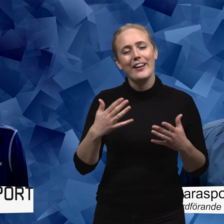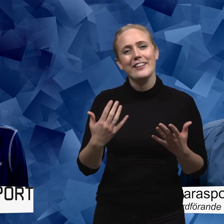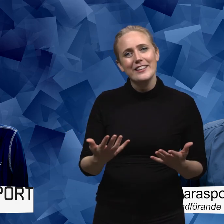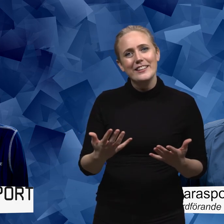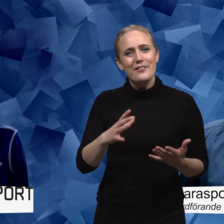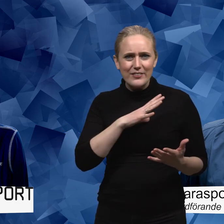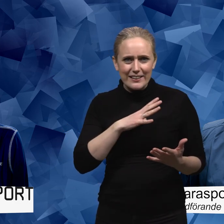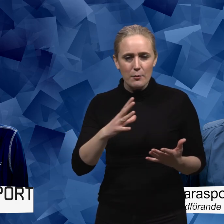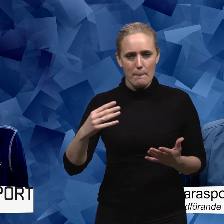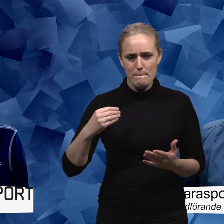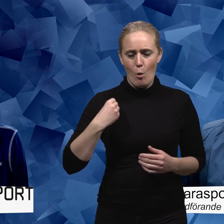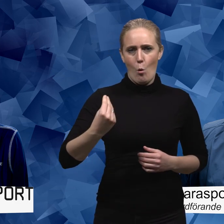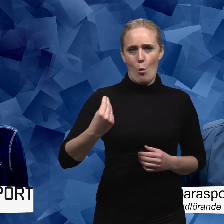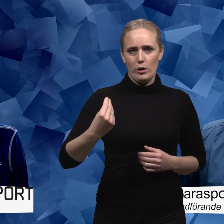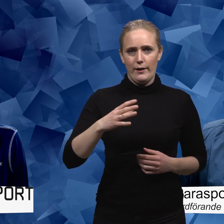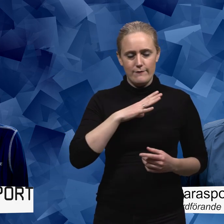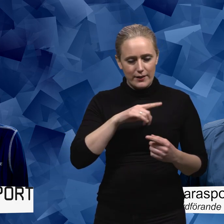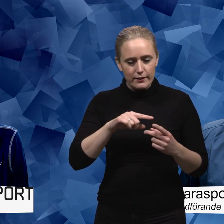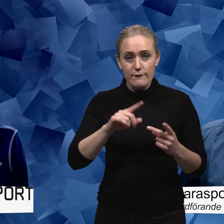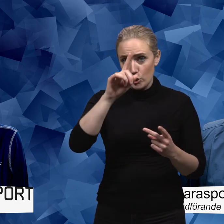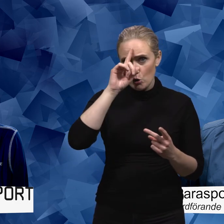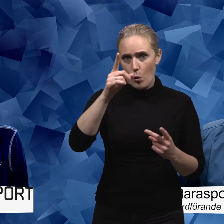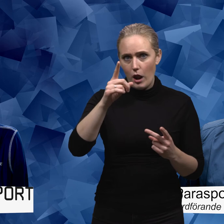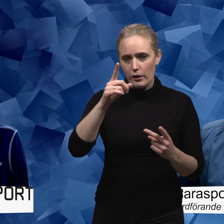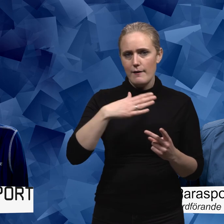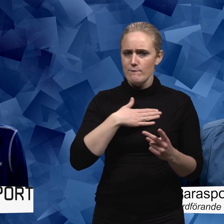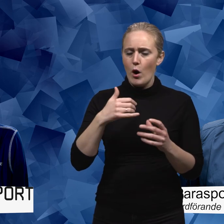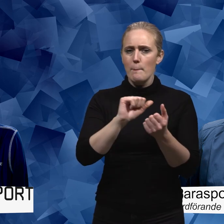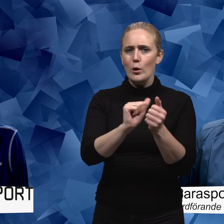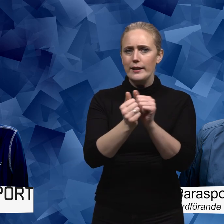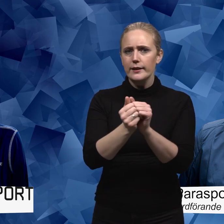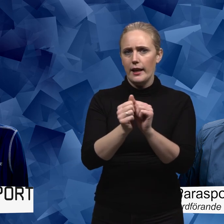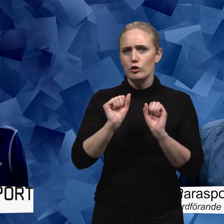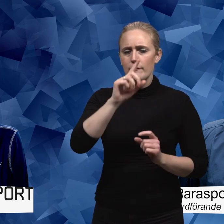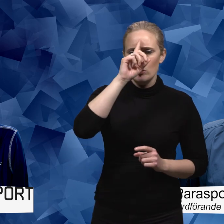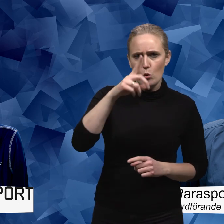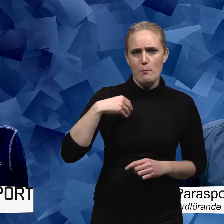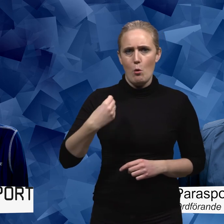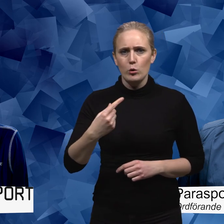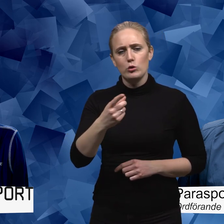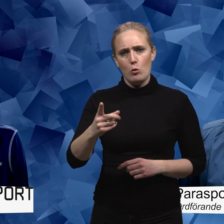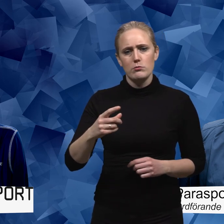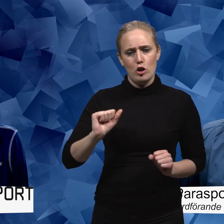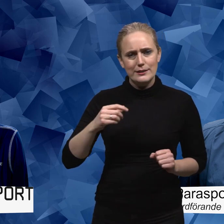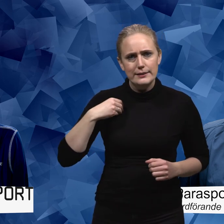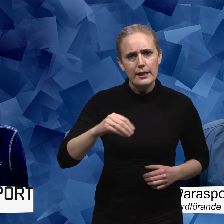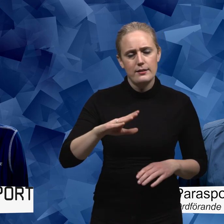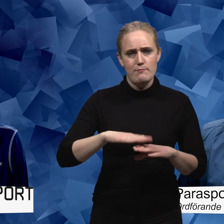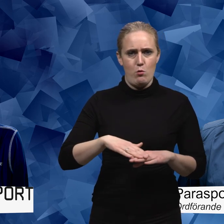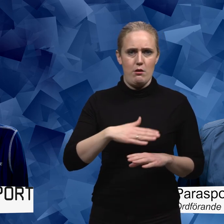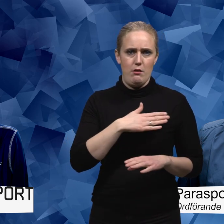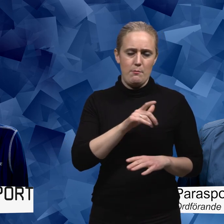önska att det fanns ett mod och en förståelse. hos våra politiker att satsa på personer med